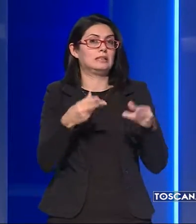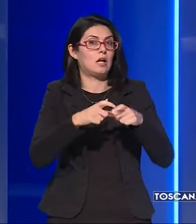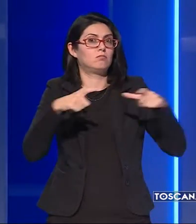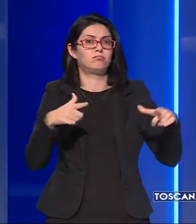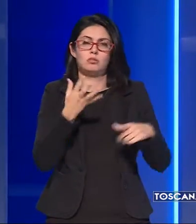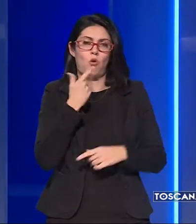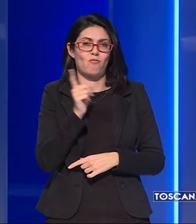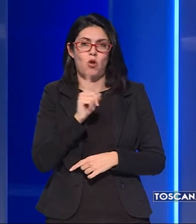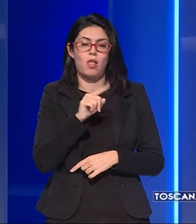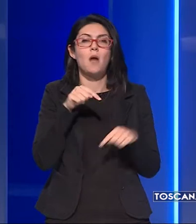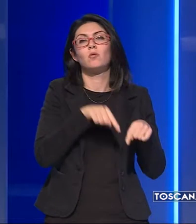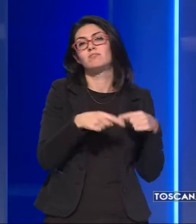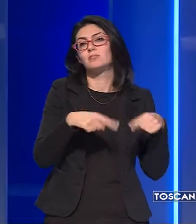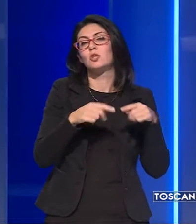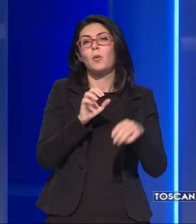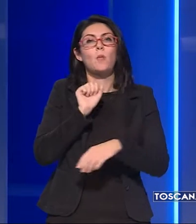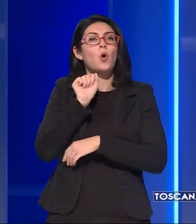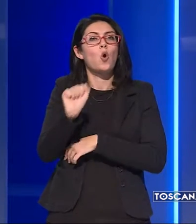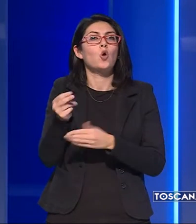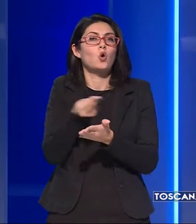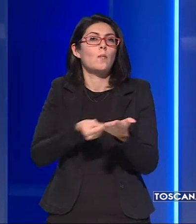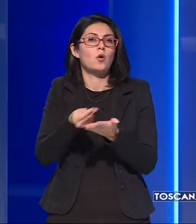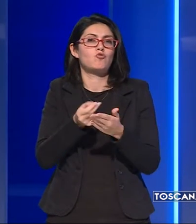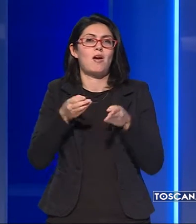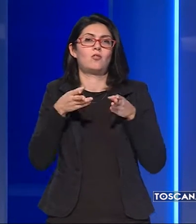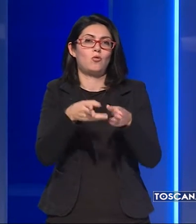contro il progetto di nuova pista dell'aeroporto.